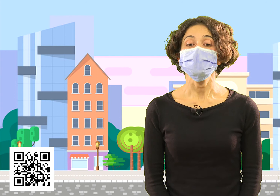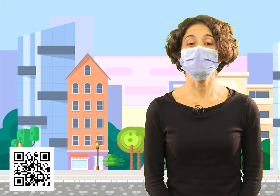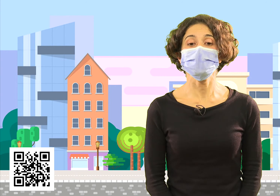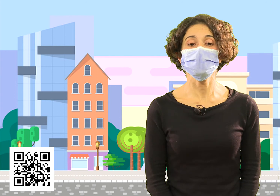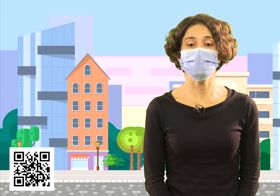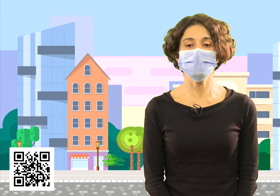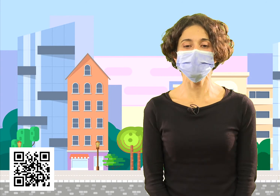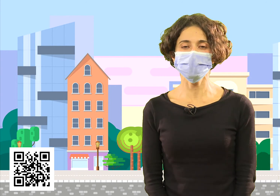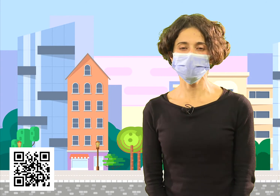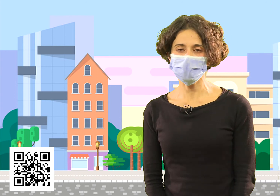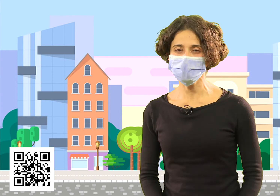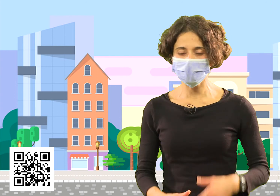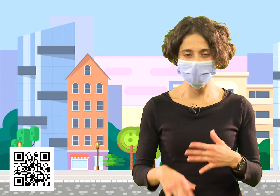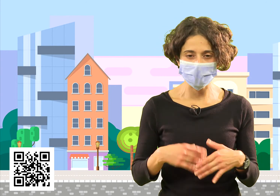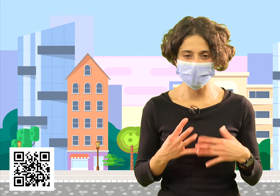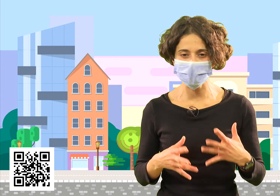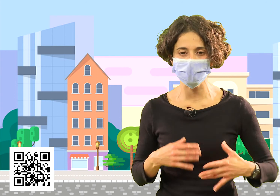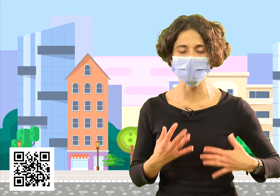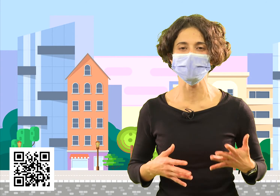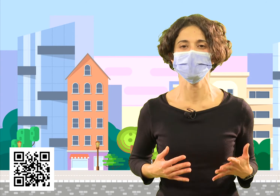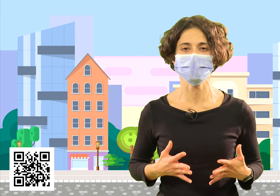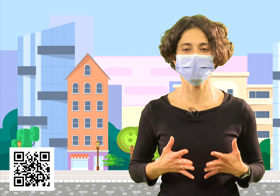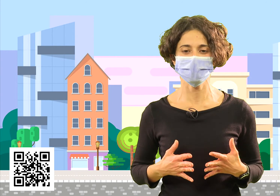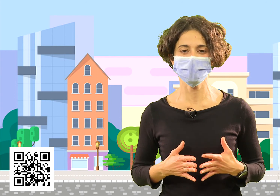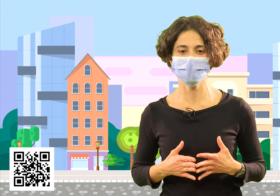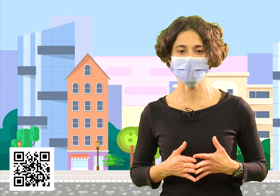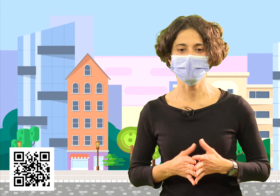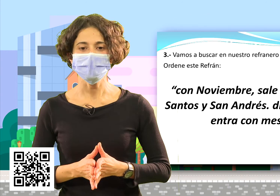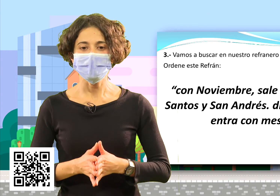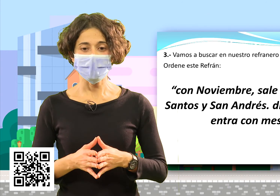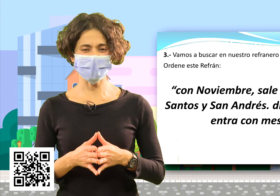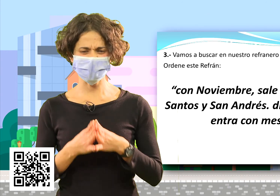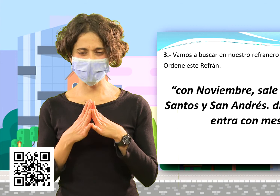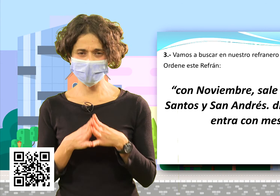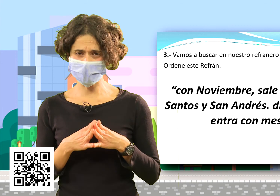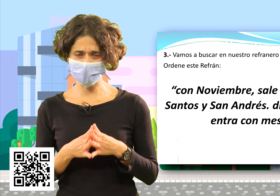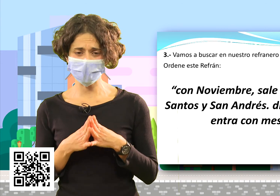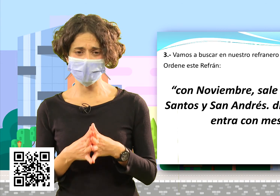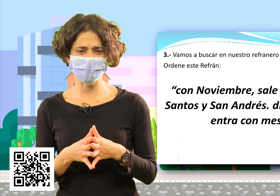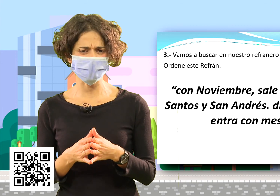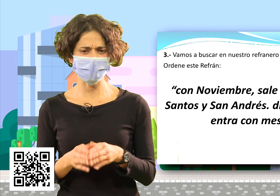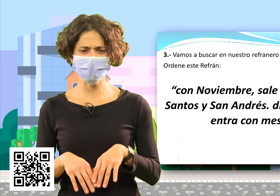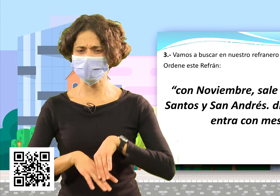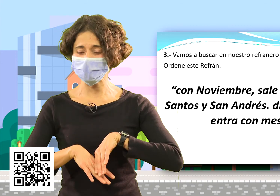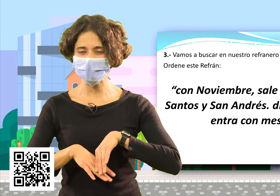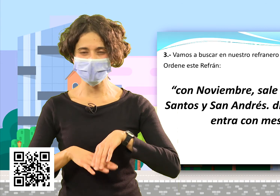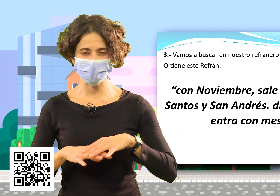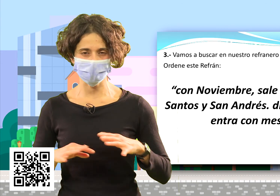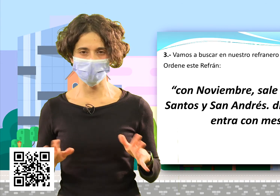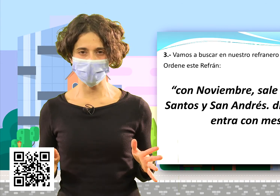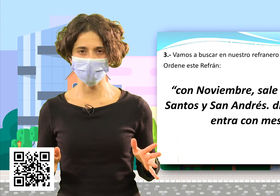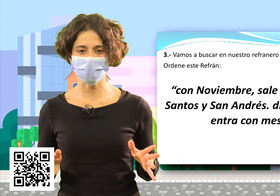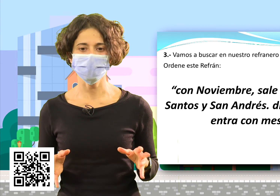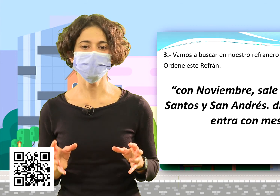Y ahora vamos a buscar un poquito más en nuestro refranero de noviembre. El siguiente refrán está totalmente